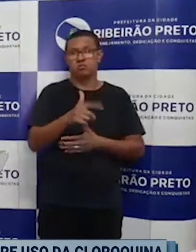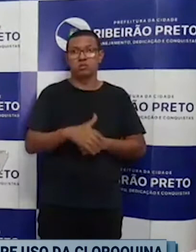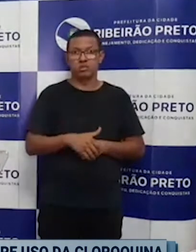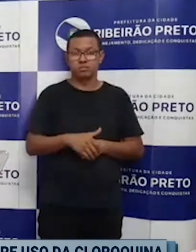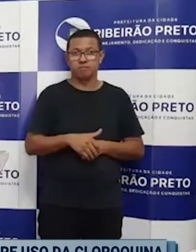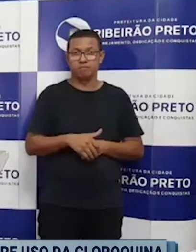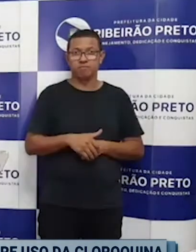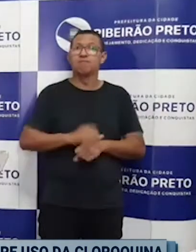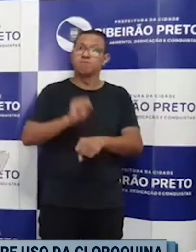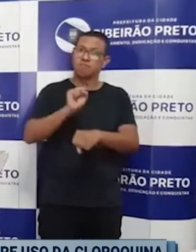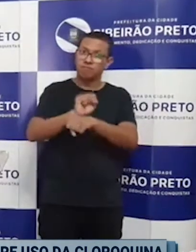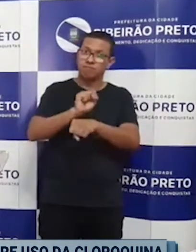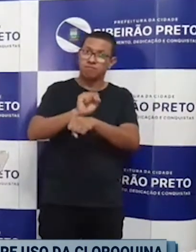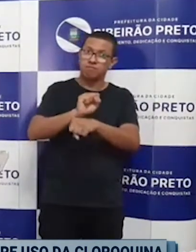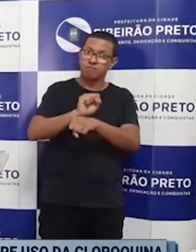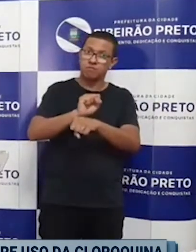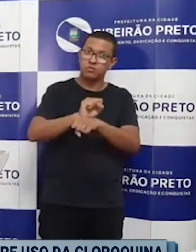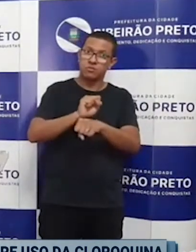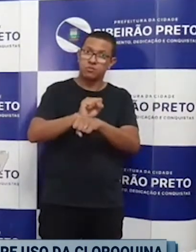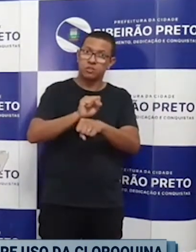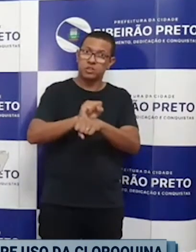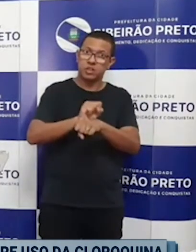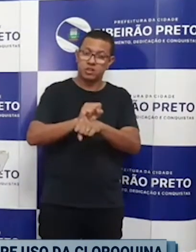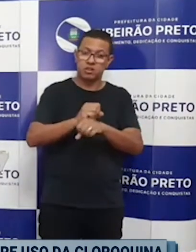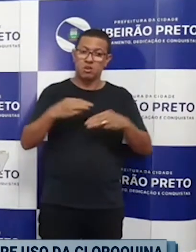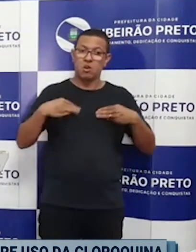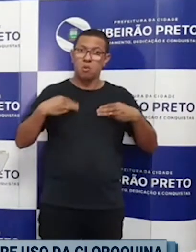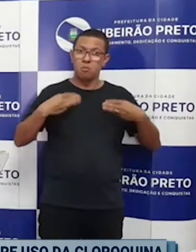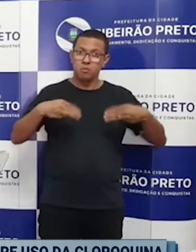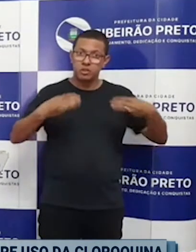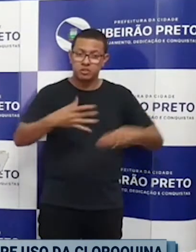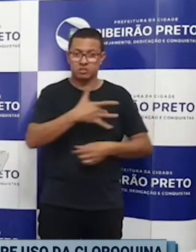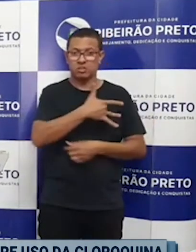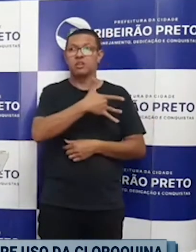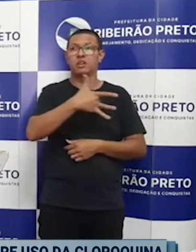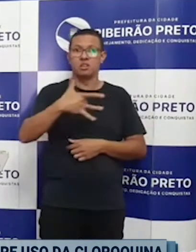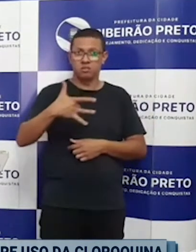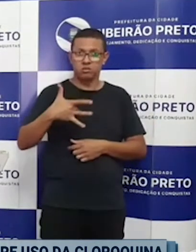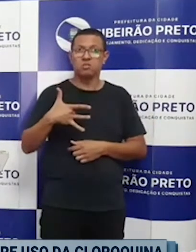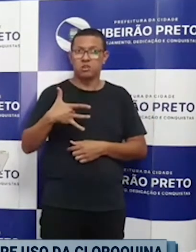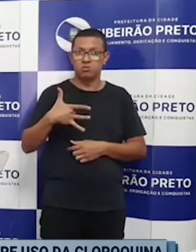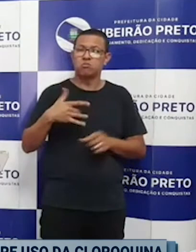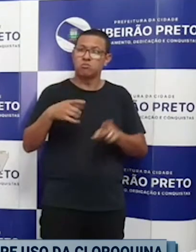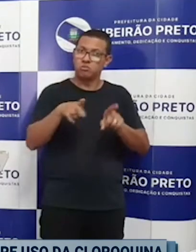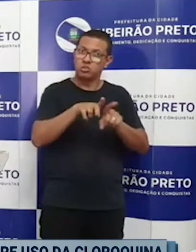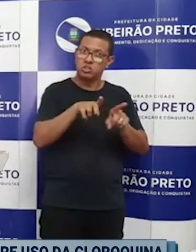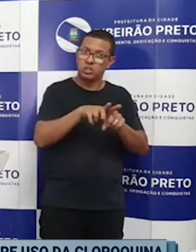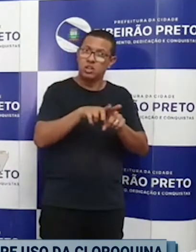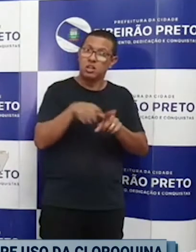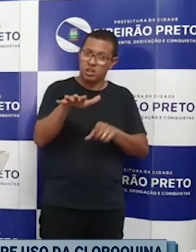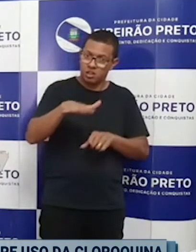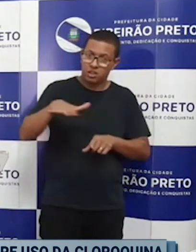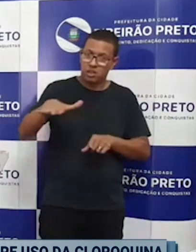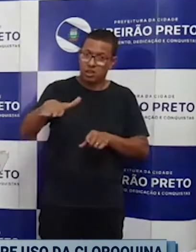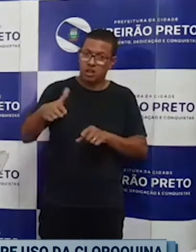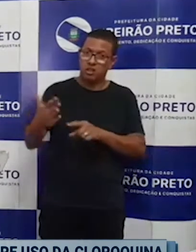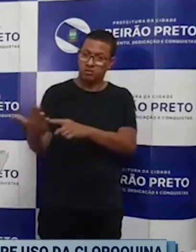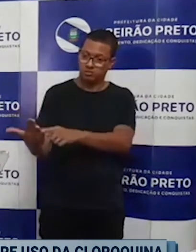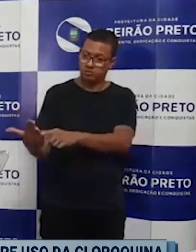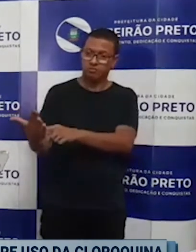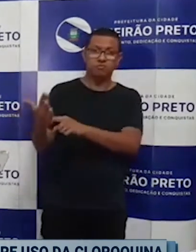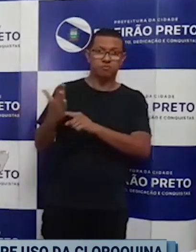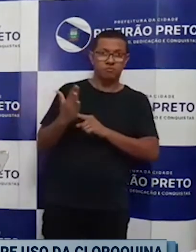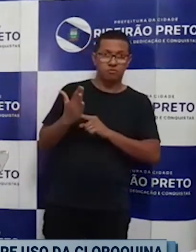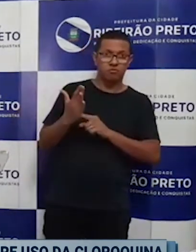realizar essa tarefa com toda a regularidade de regras que norteiam o exercício da